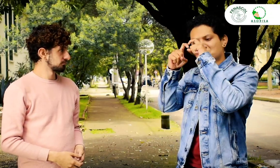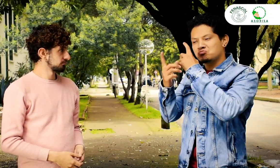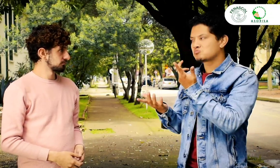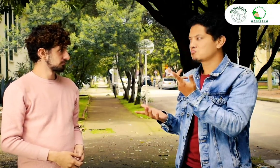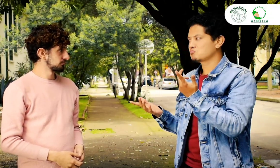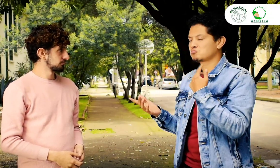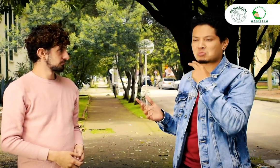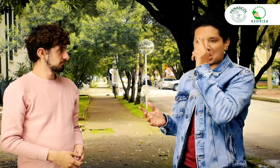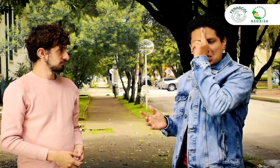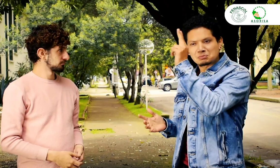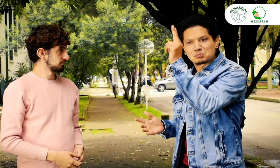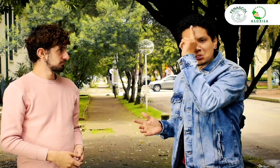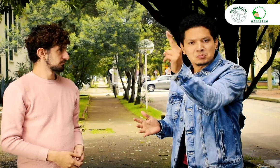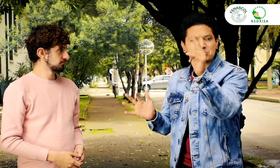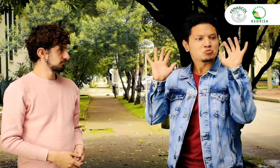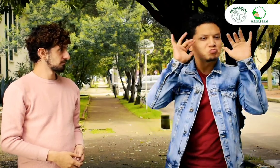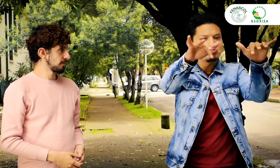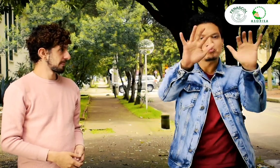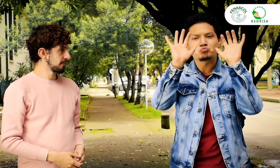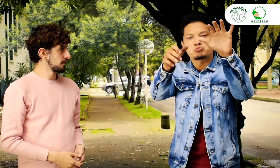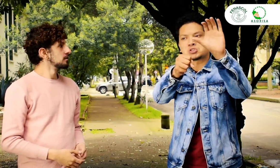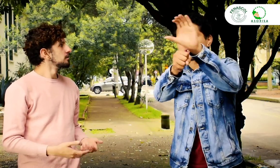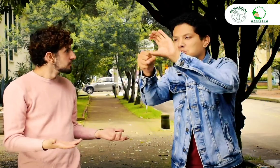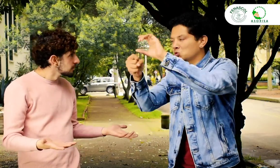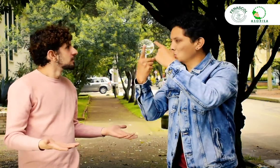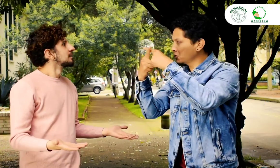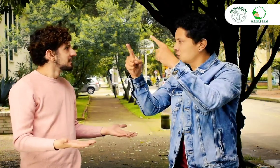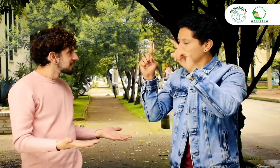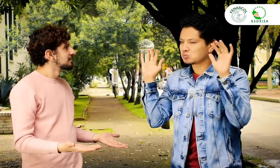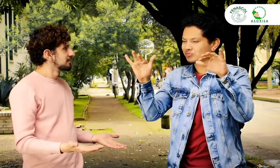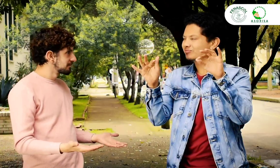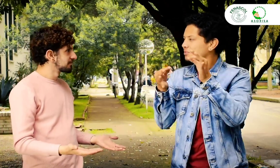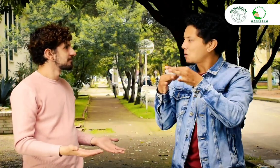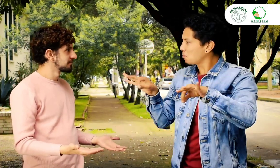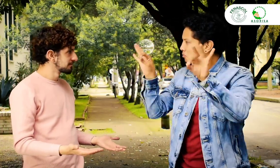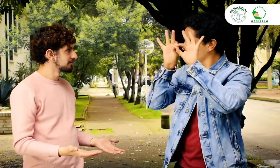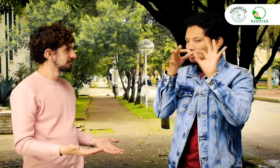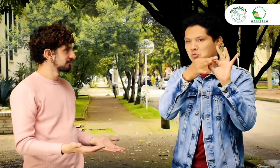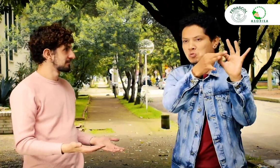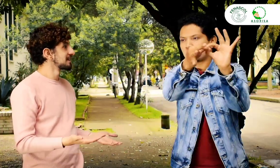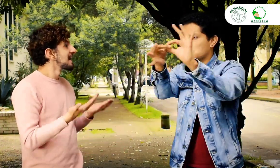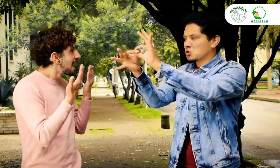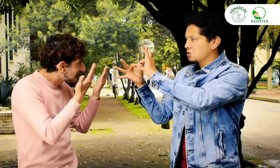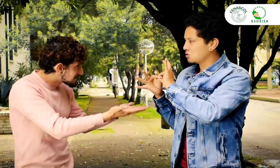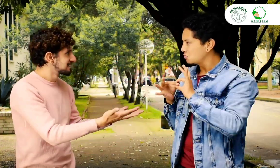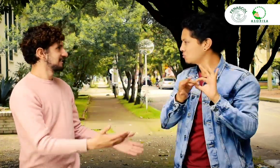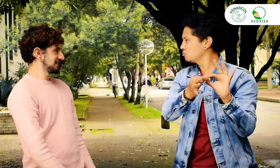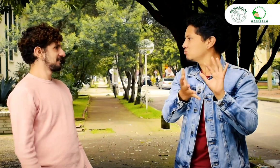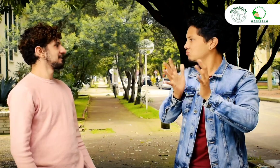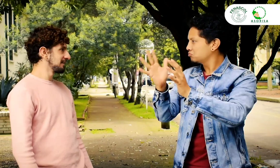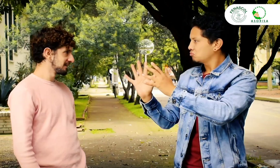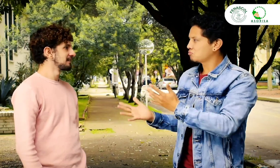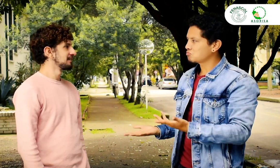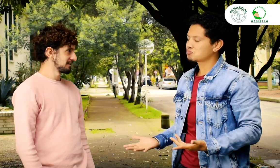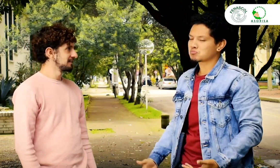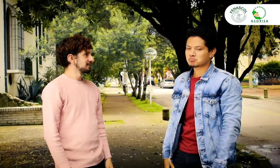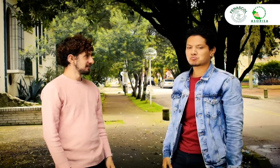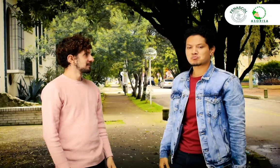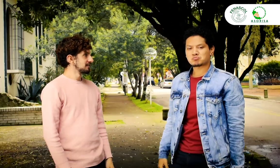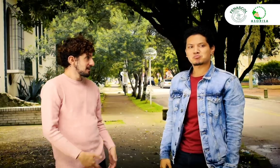Respetar todos los eventos Eso es Lo importante es asistir y que nos unamos a través de la lengua de